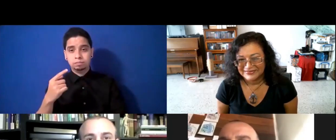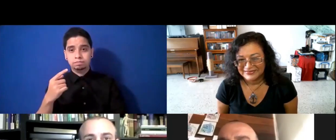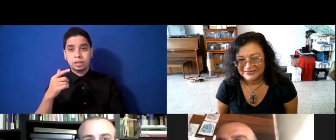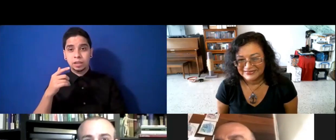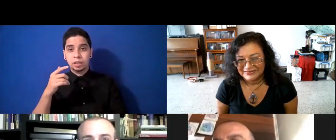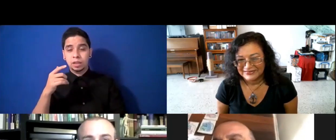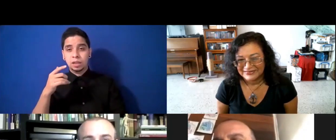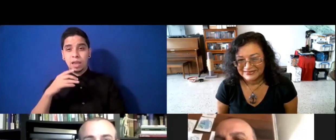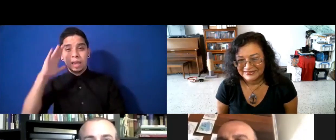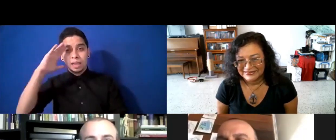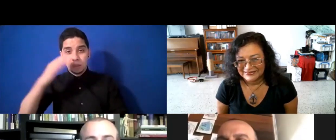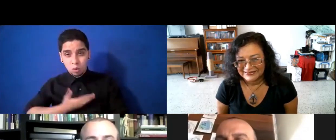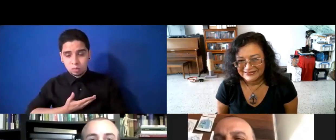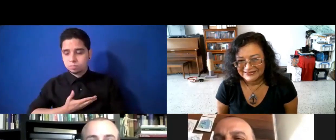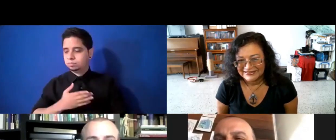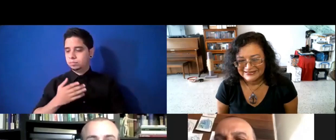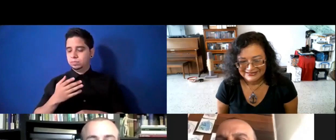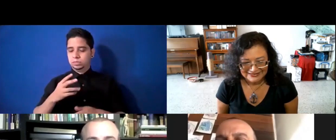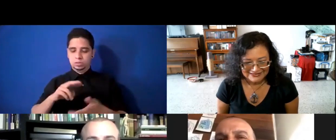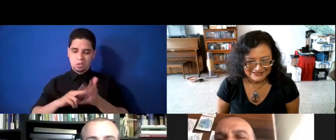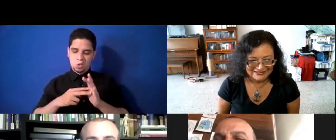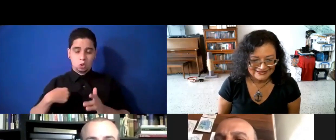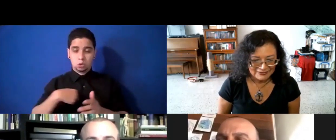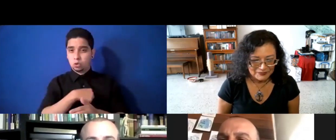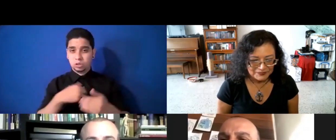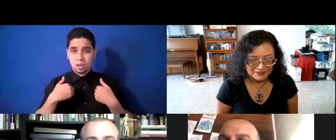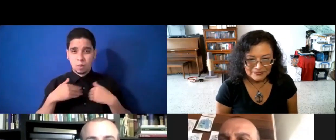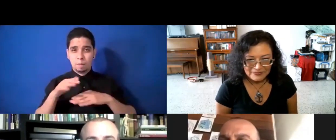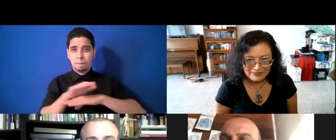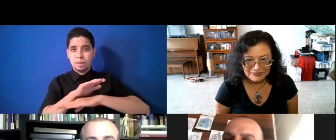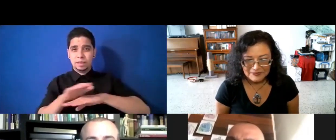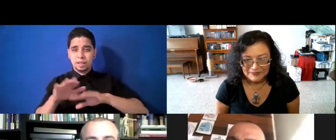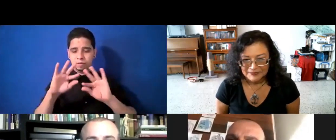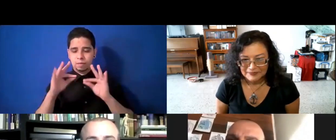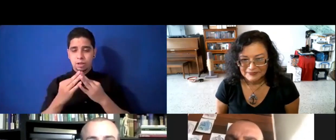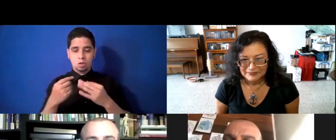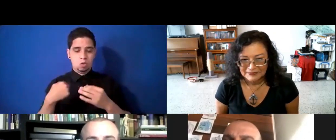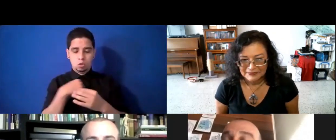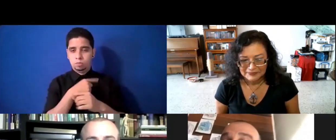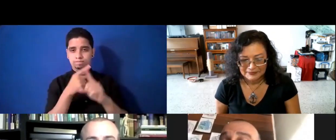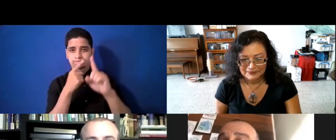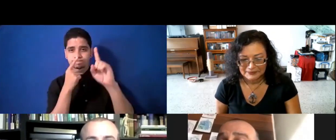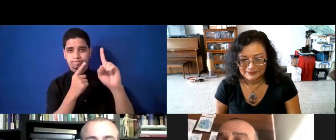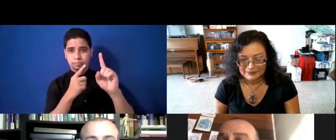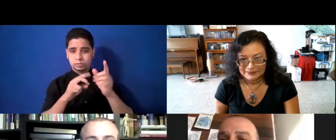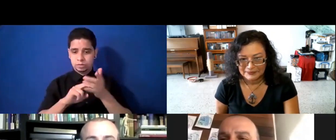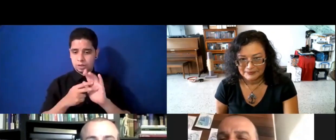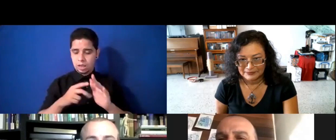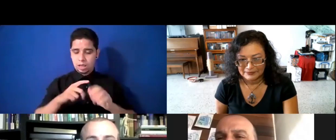un negocio familiar lo que nosotros hicimos. la idea del negocio era que, ante situaciones de empleo que podamos